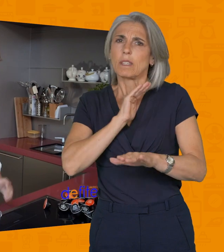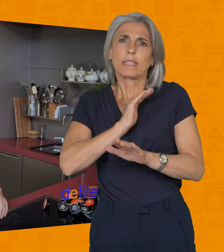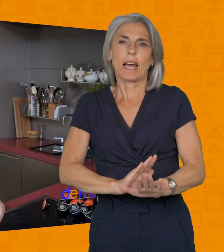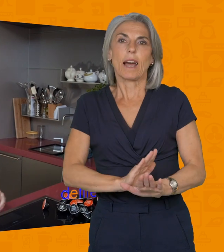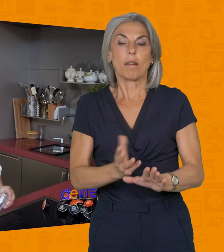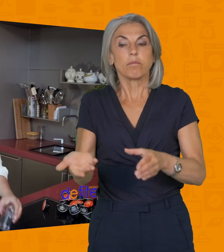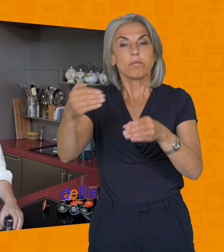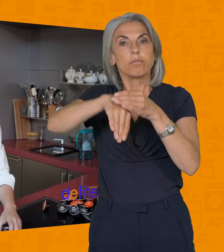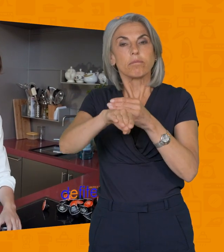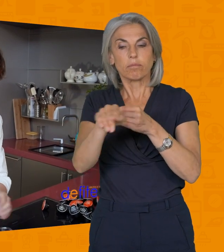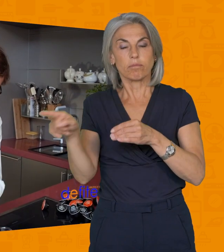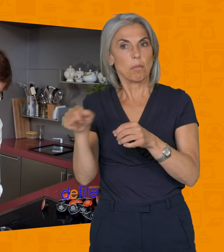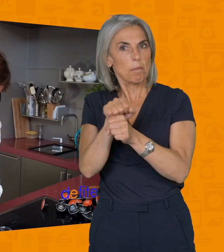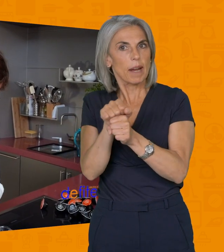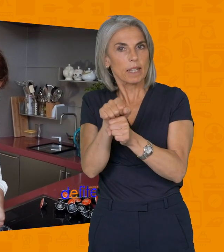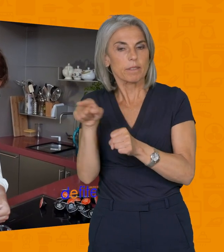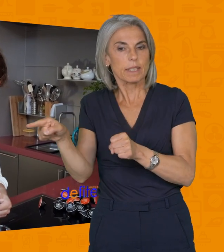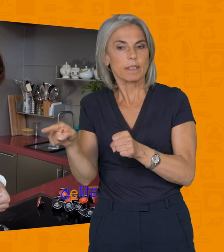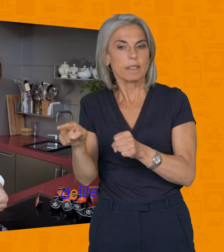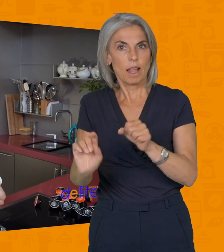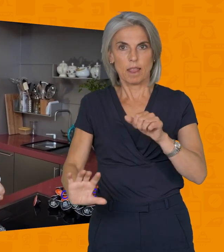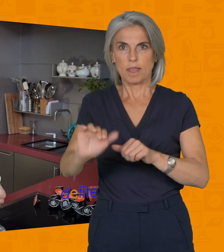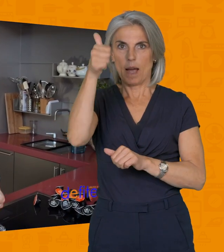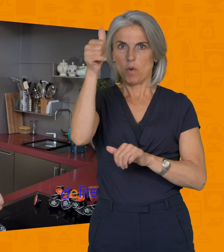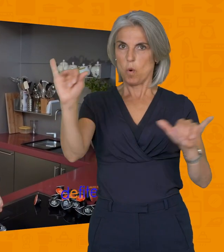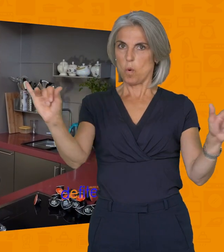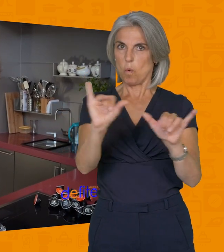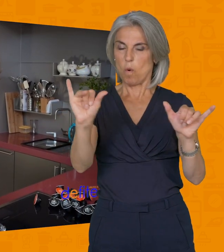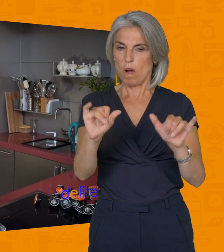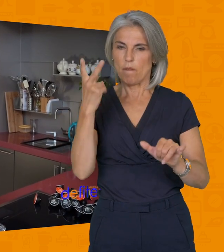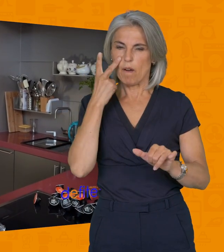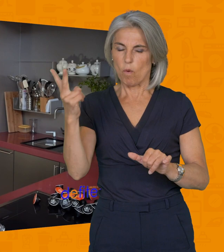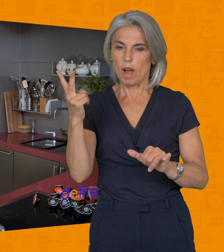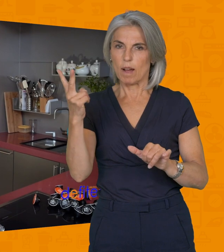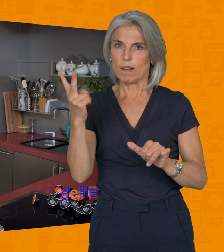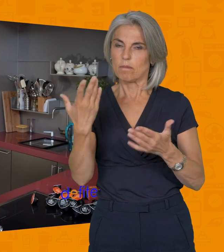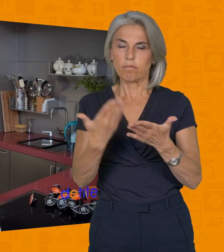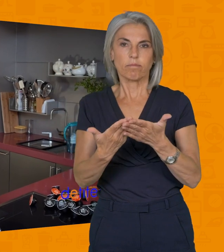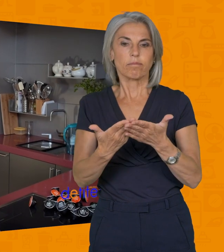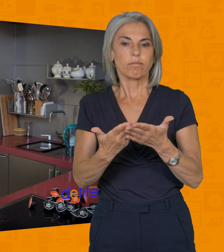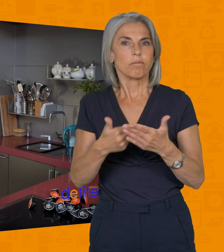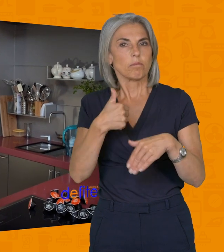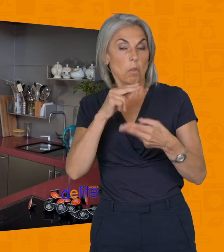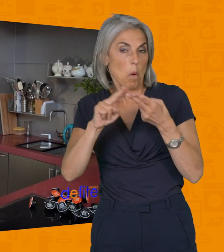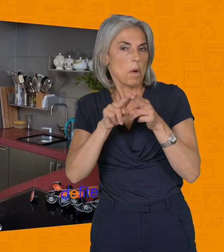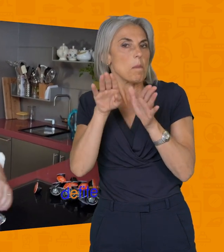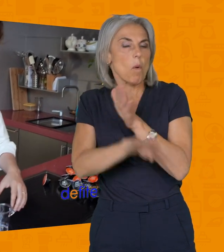fait un cappuccino avec la Dolce Gusto, d'abord, super truc, astuces, vous allez voir, ça va sauver votre machine et plein de petits soucis. D'abord,